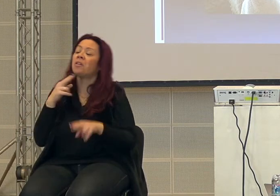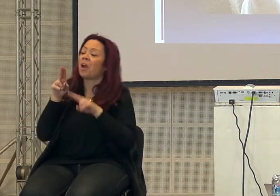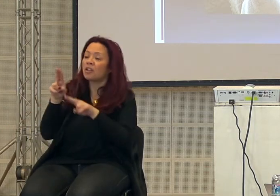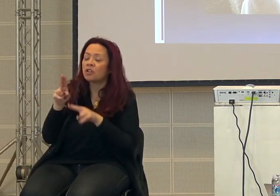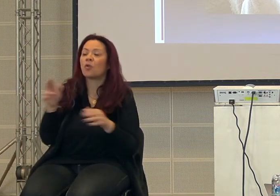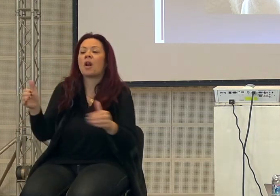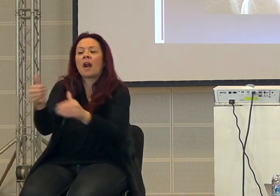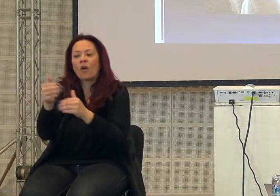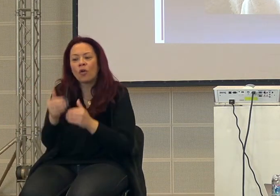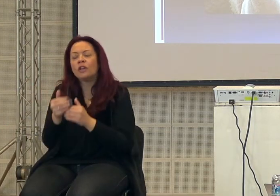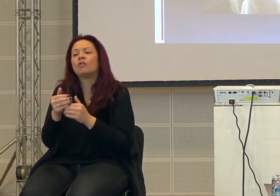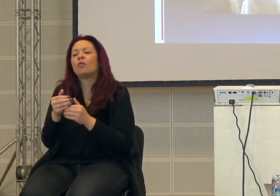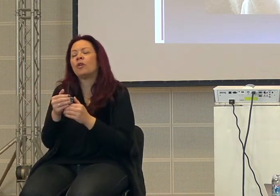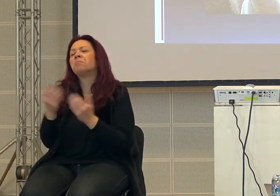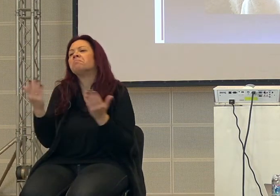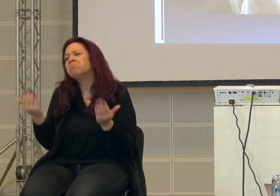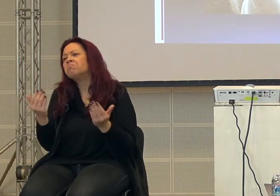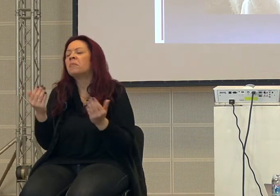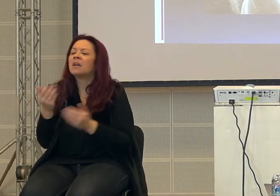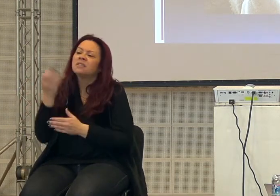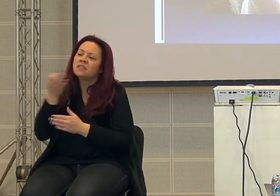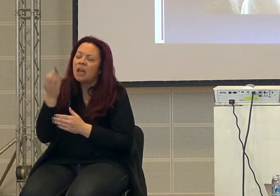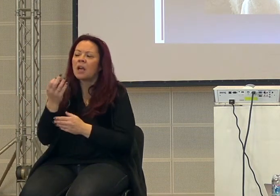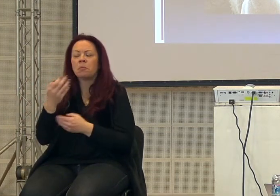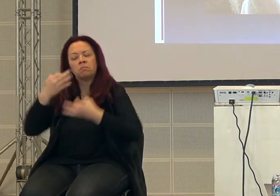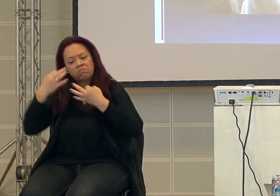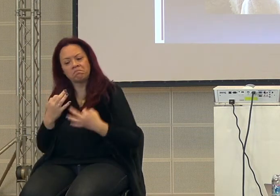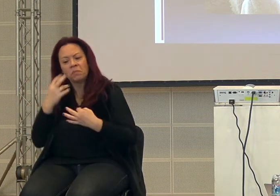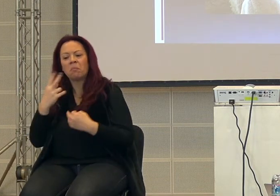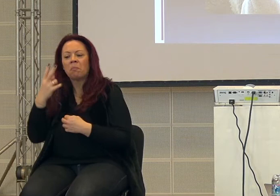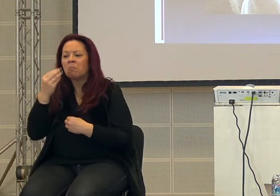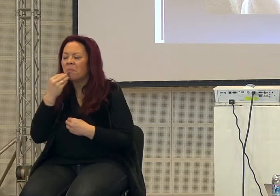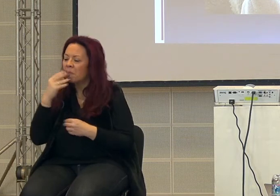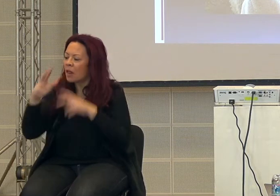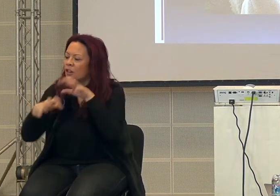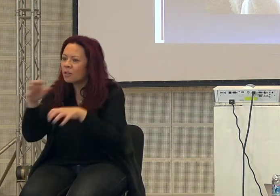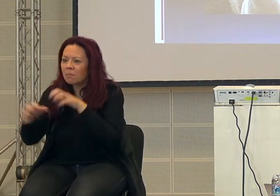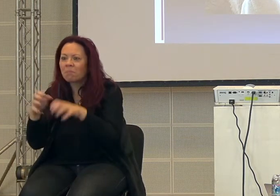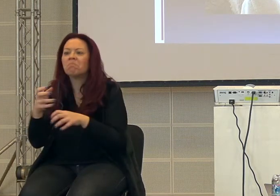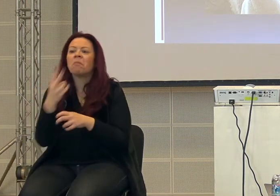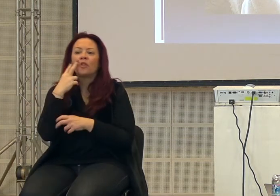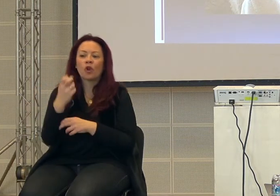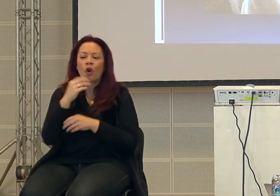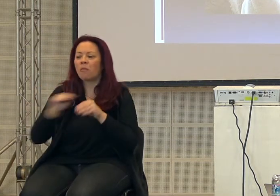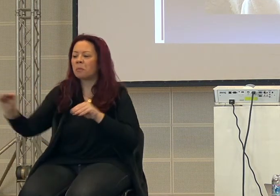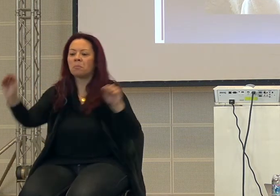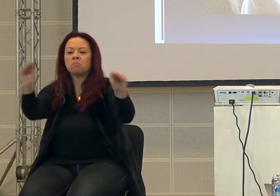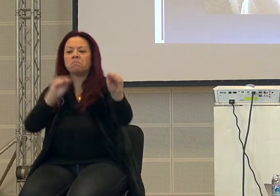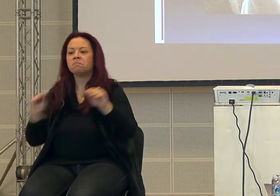raccoglitore, che in un certo senso era sempre sicuro di trovare da mangiare in un modo o nell'altro, perché si spostava, adesso